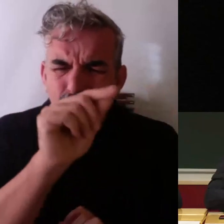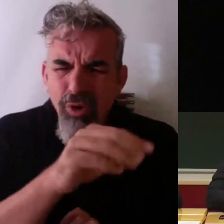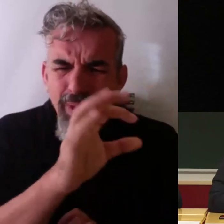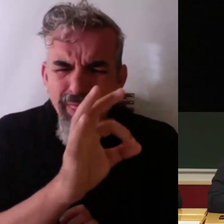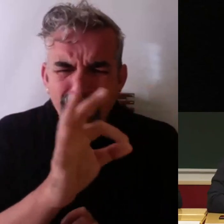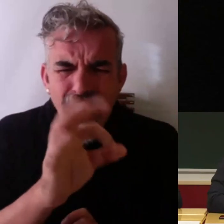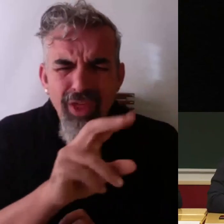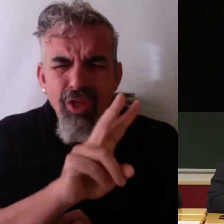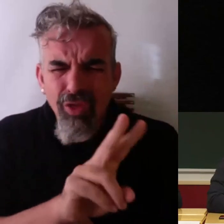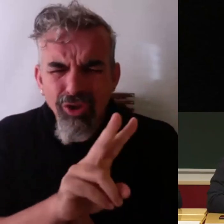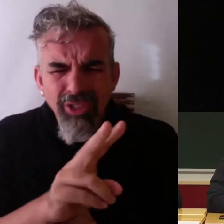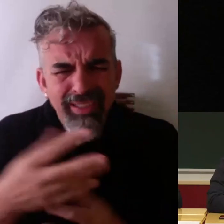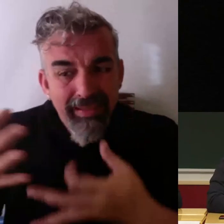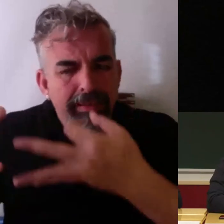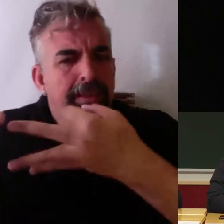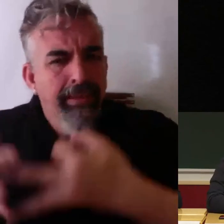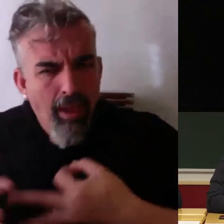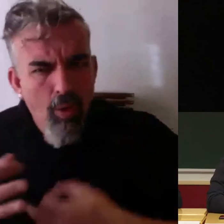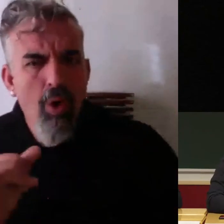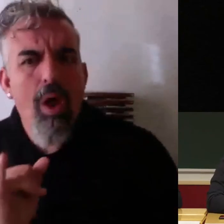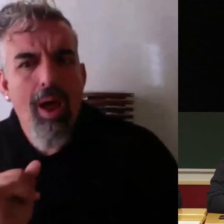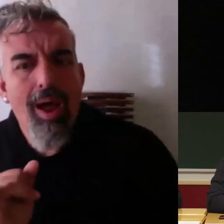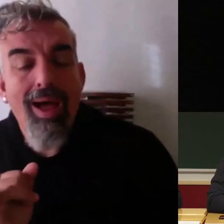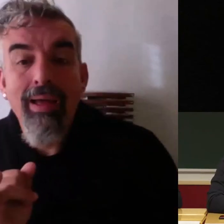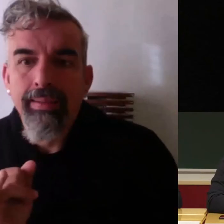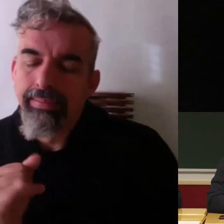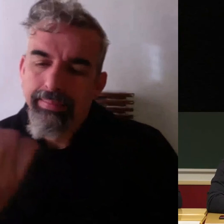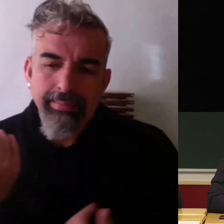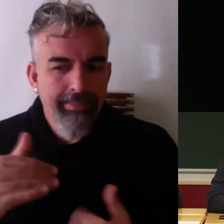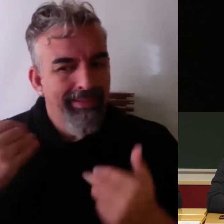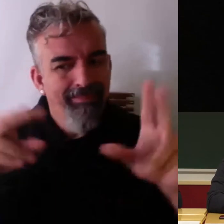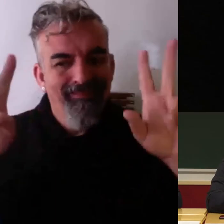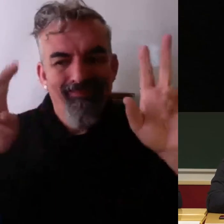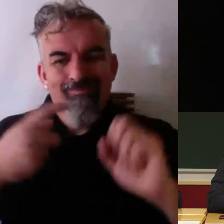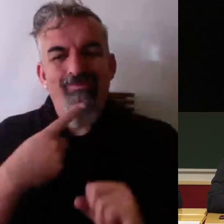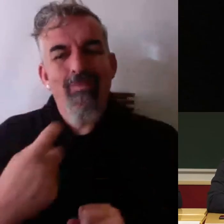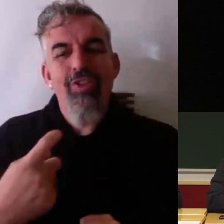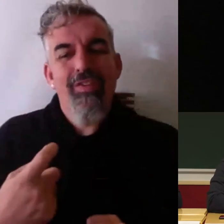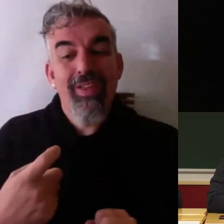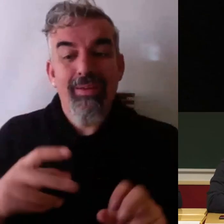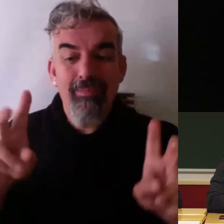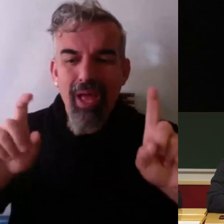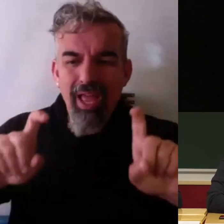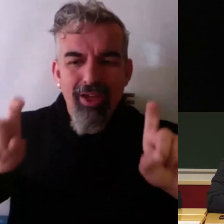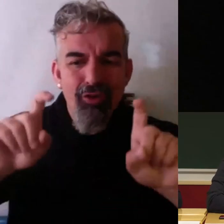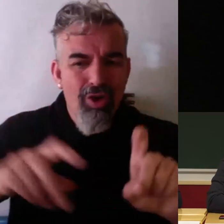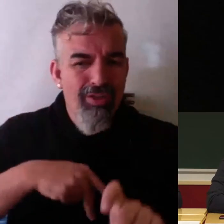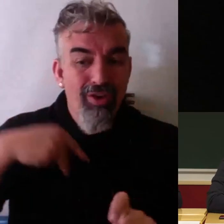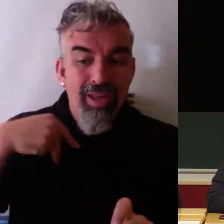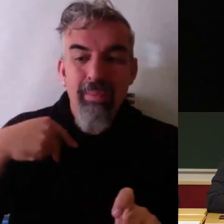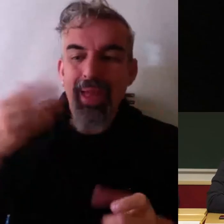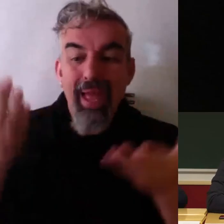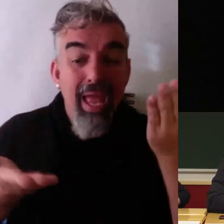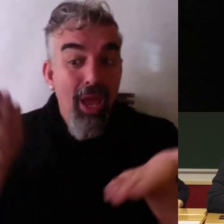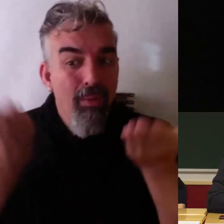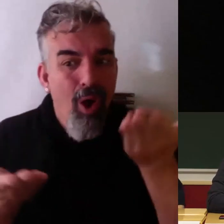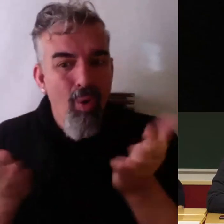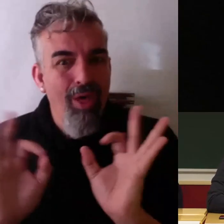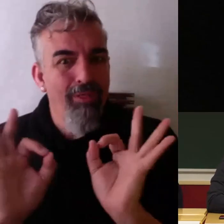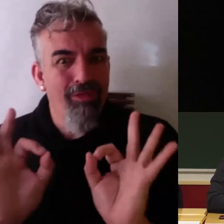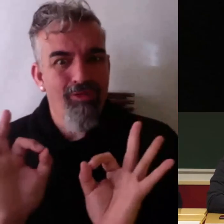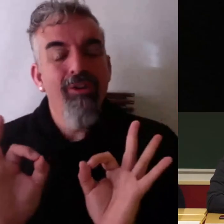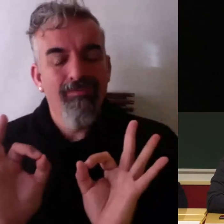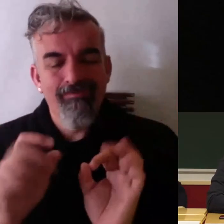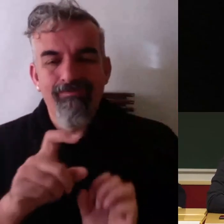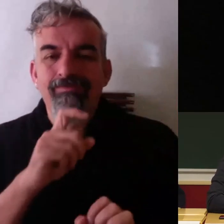notas final? y por último que esto es muy difícil lo de la educación en general y la educación en particular yo siempre